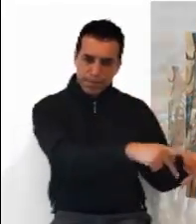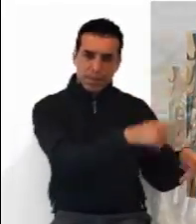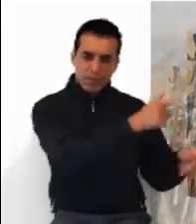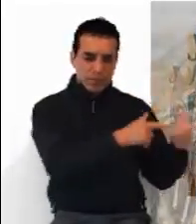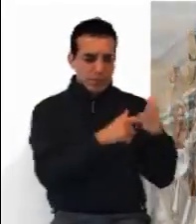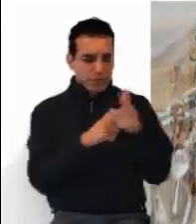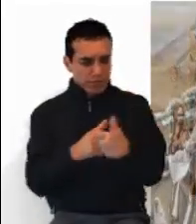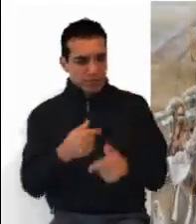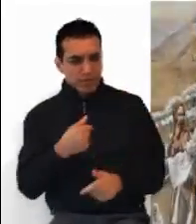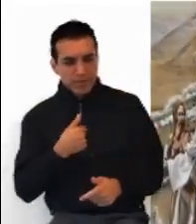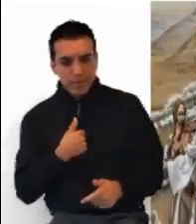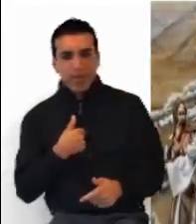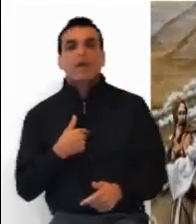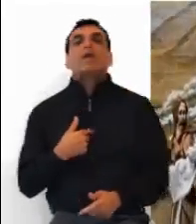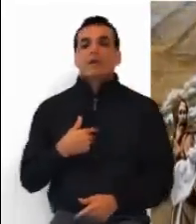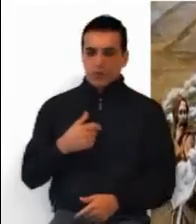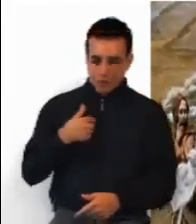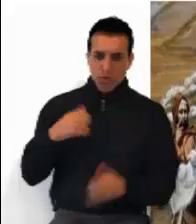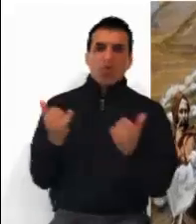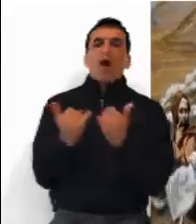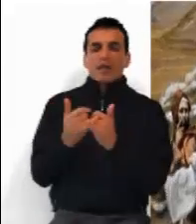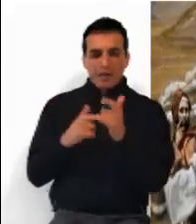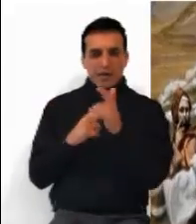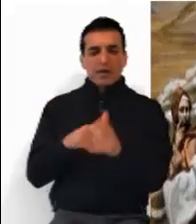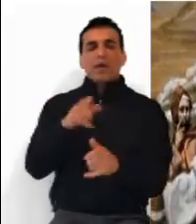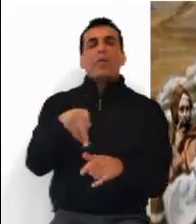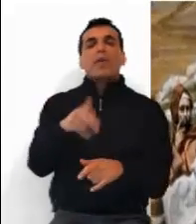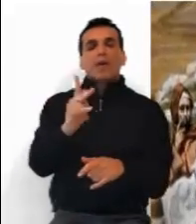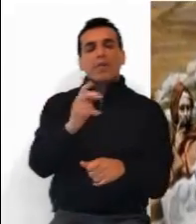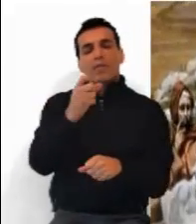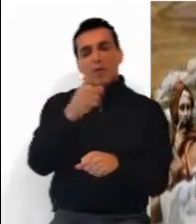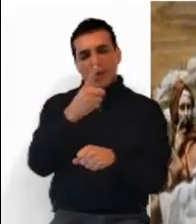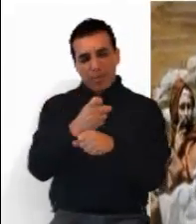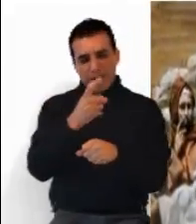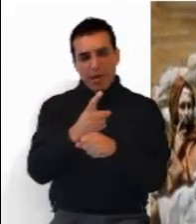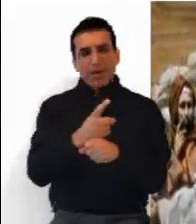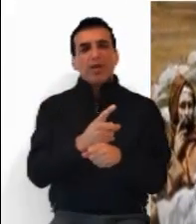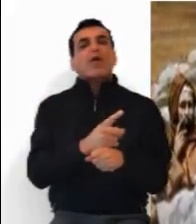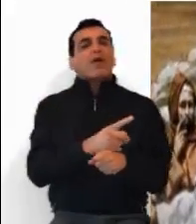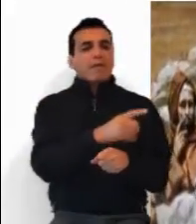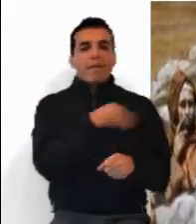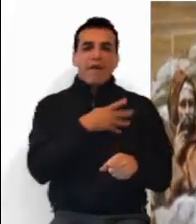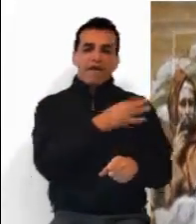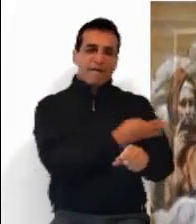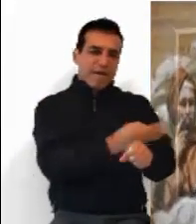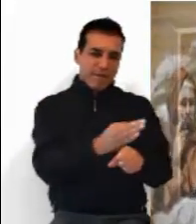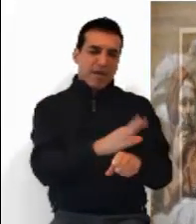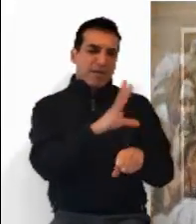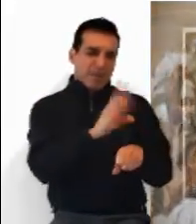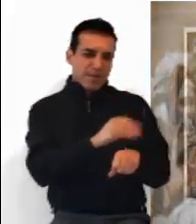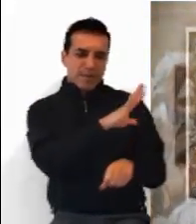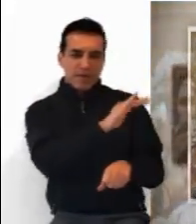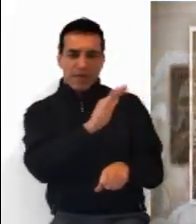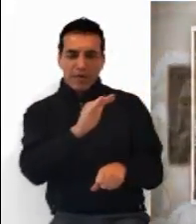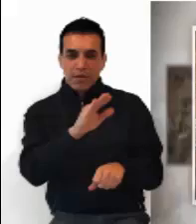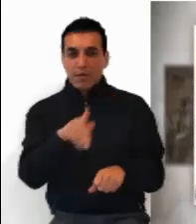Otro le dijo, Te seguiré, Señor, pero déjame primero despedirme de mi familia. Jesús le contestó, El que